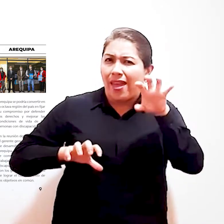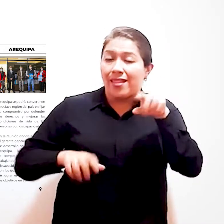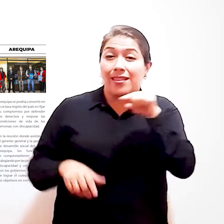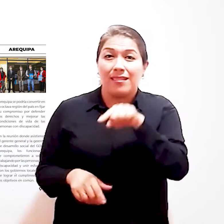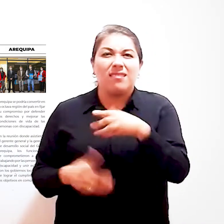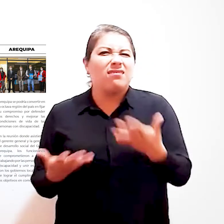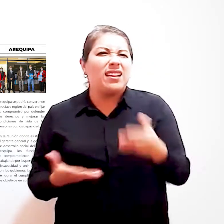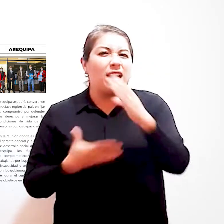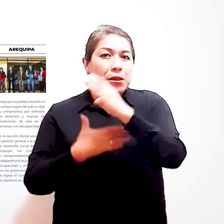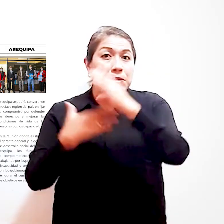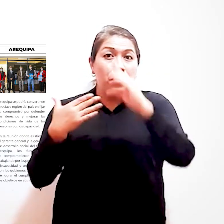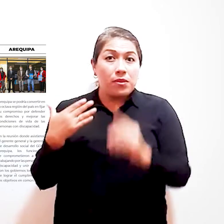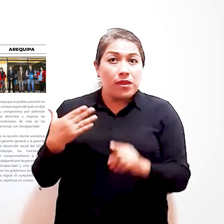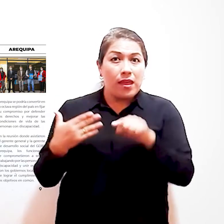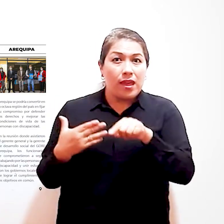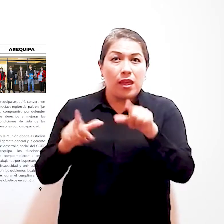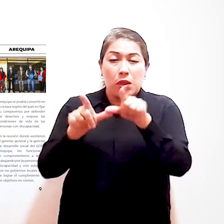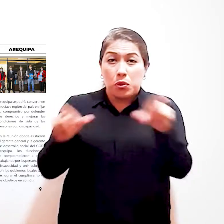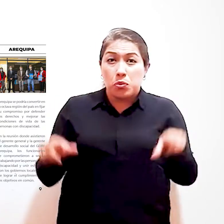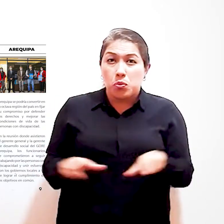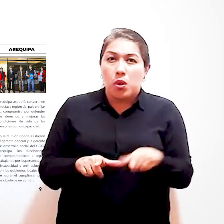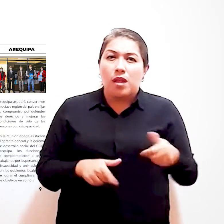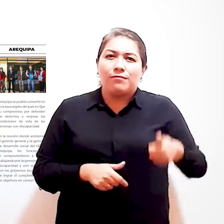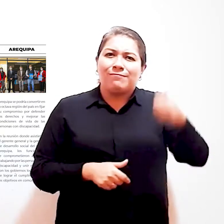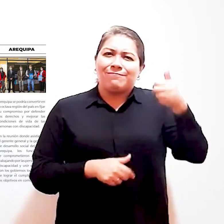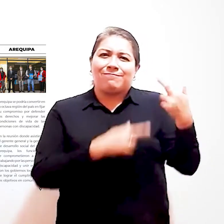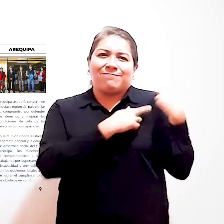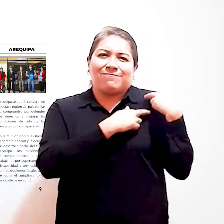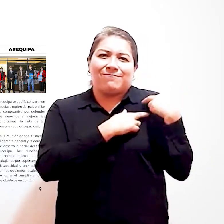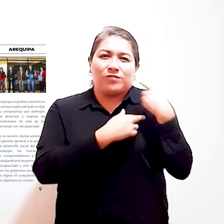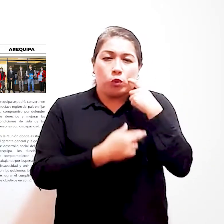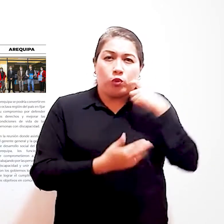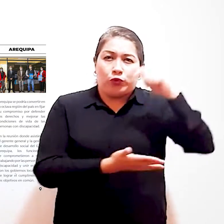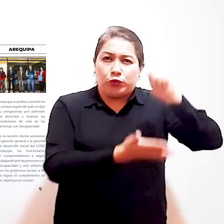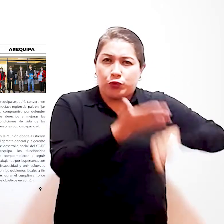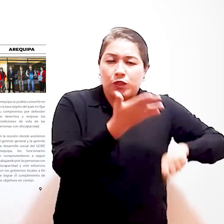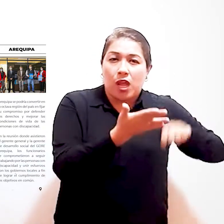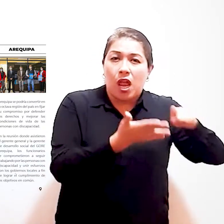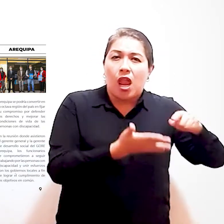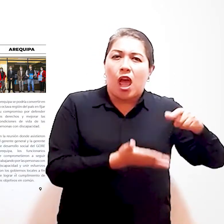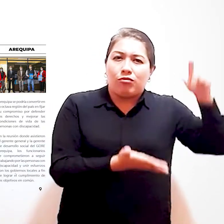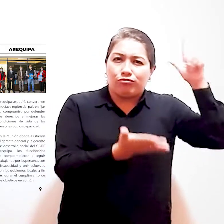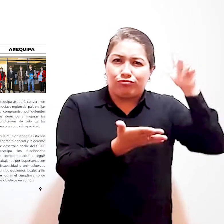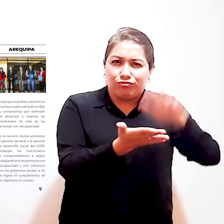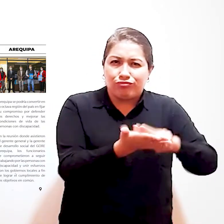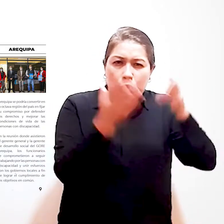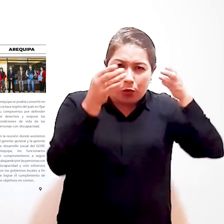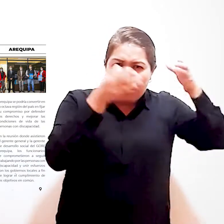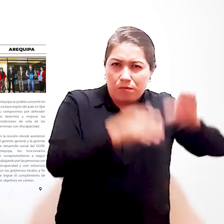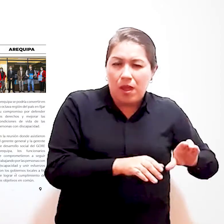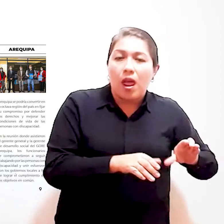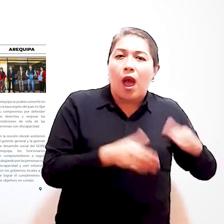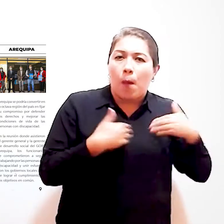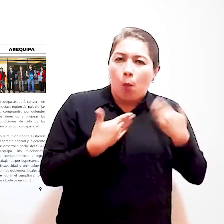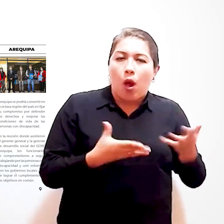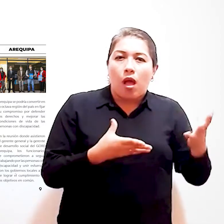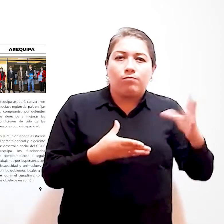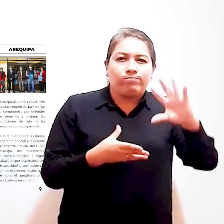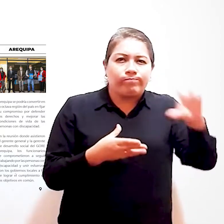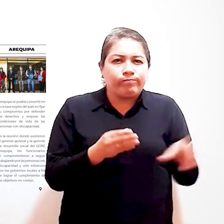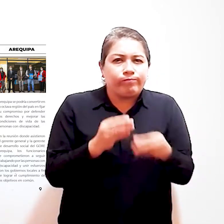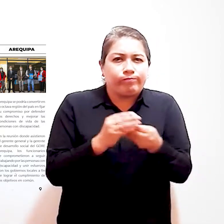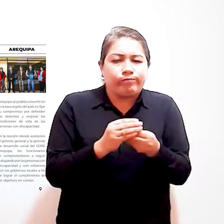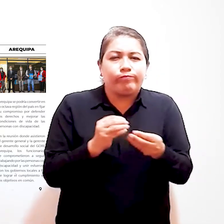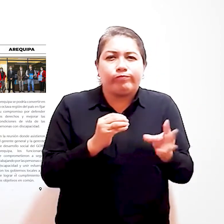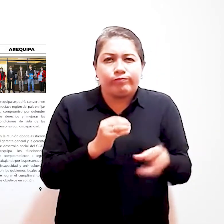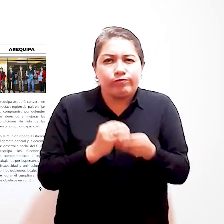Ucayali El Conadis y la Municipal Provincial de Coronel Portillo firmaron un convenio interinstitucional a fin de